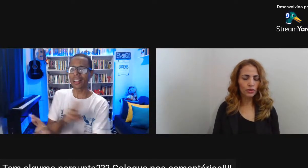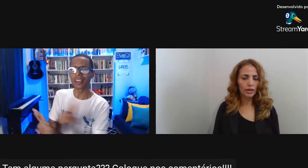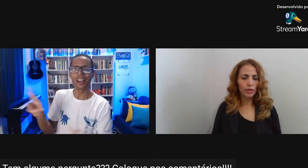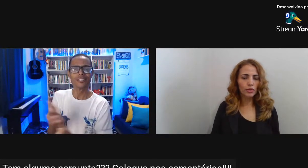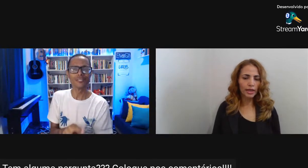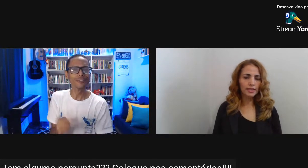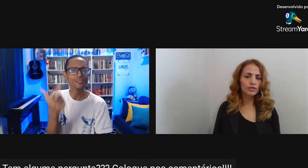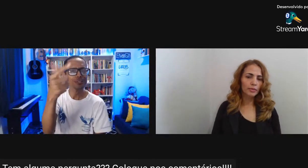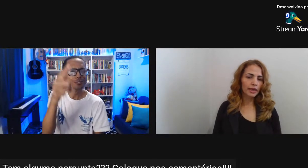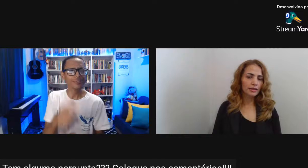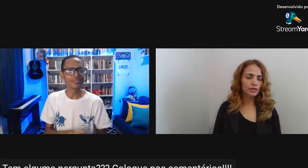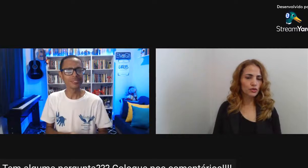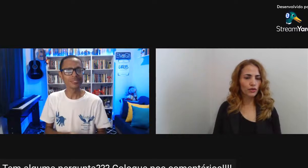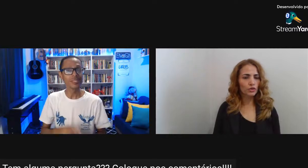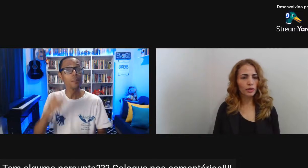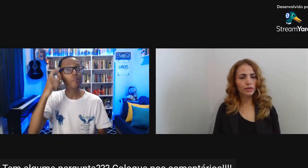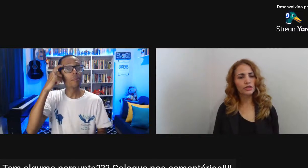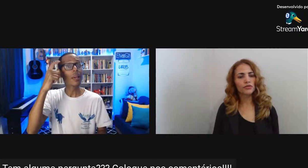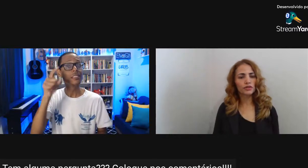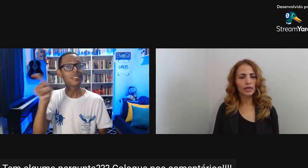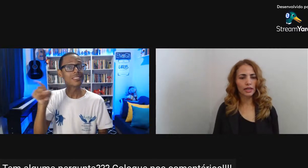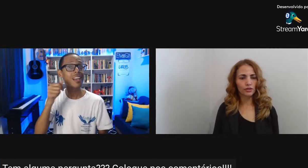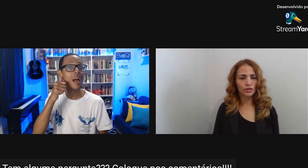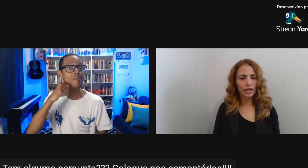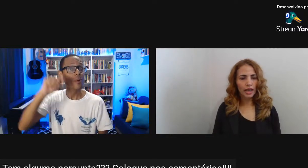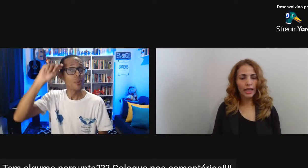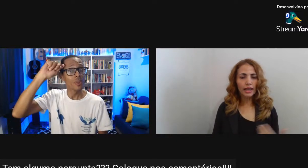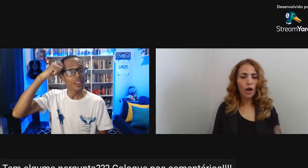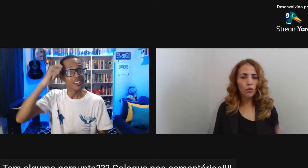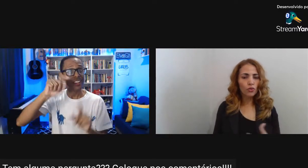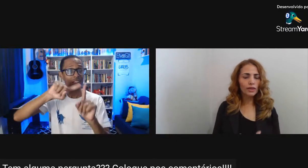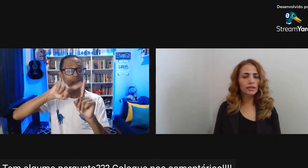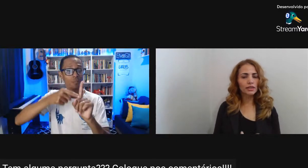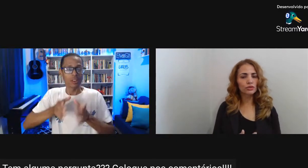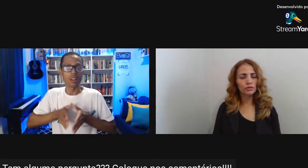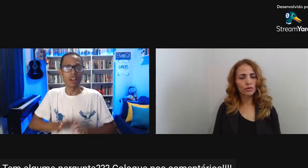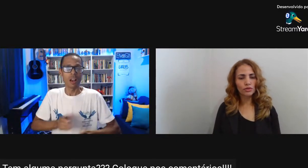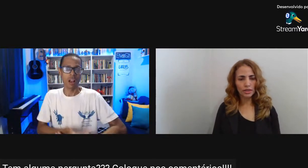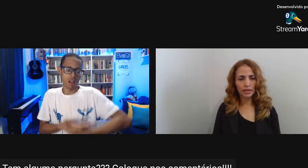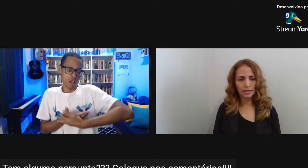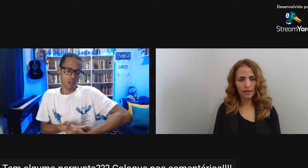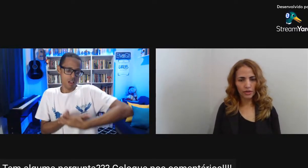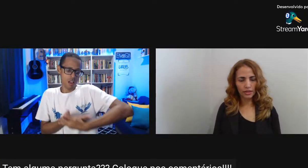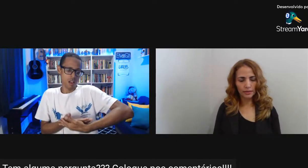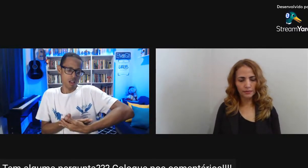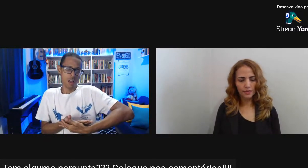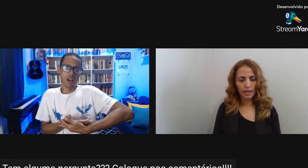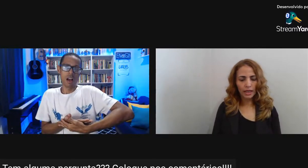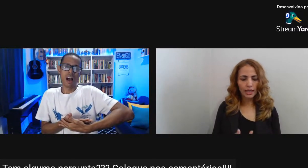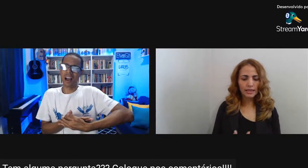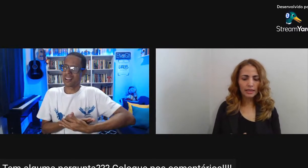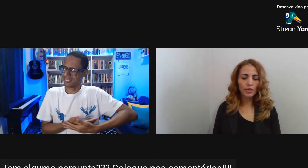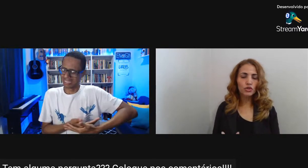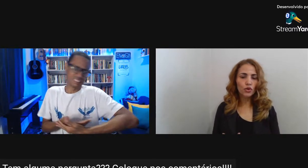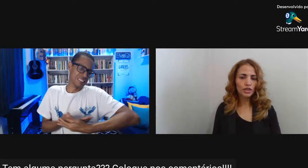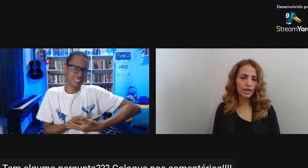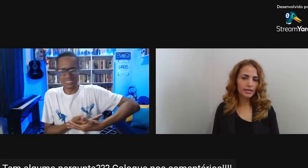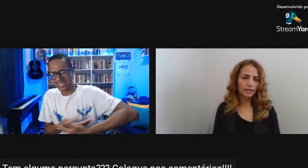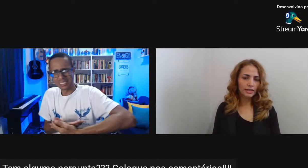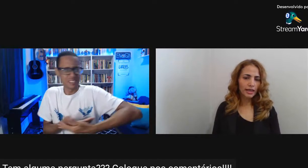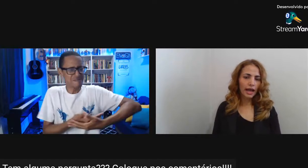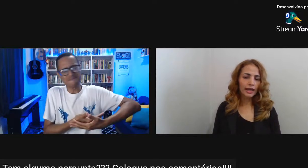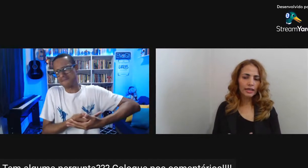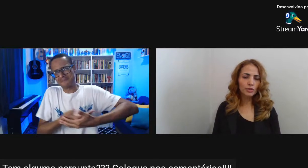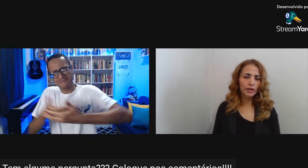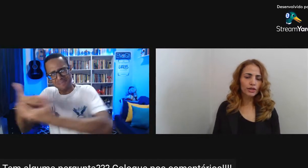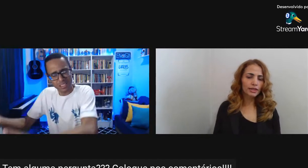isso Uma mulher Sendo separada De seus filhos Para cuidar De filhos alheios Em algum atrito Com certeza Averia E exatamente Hoje é